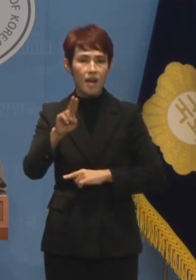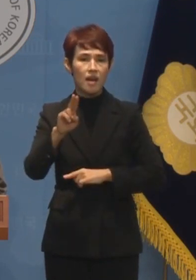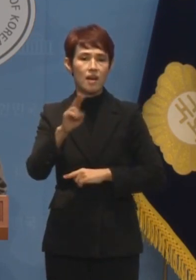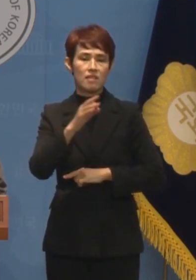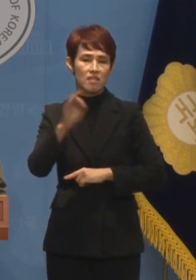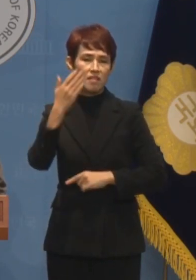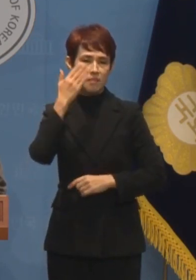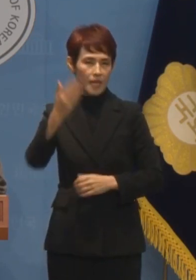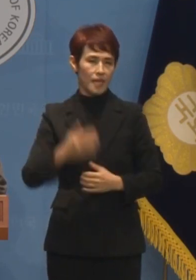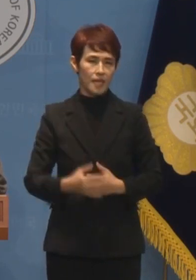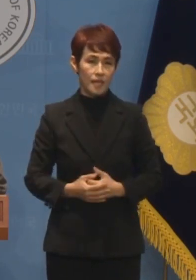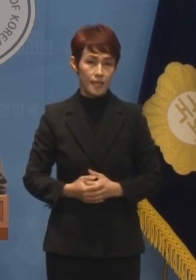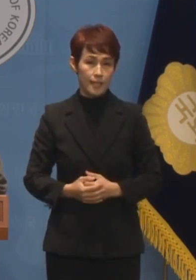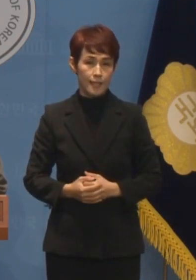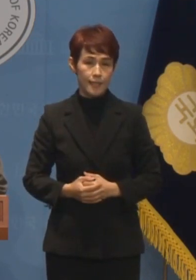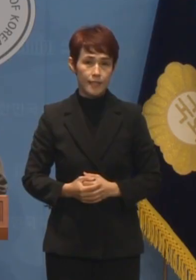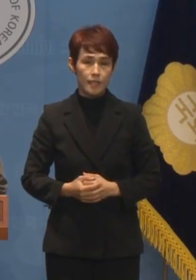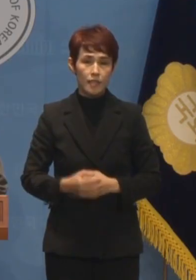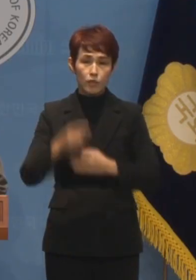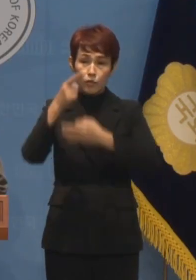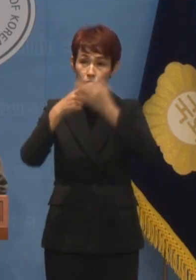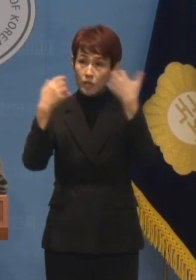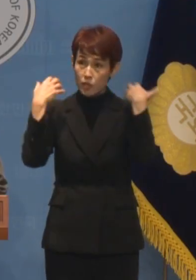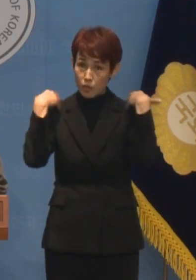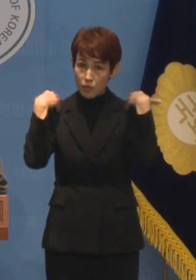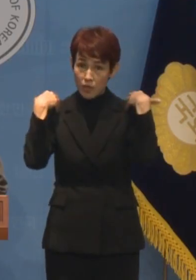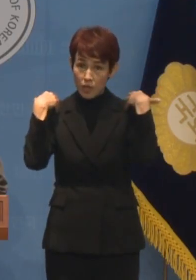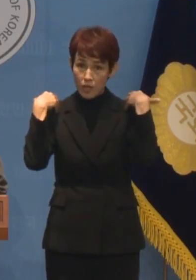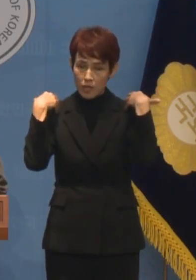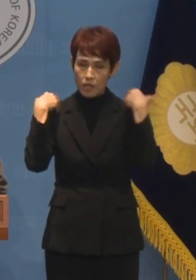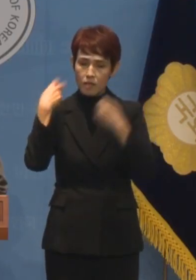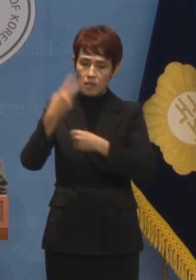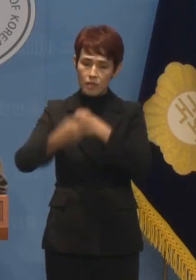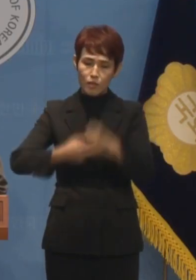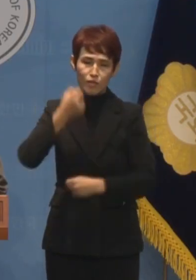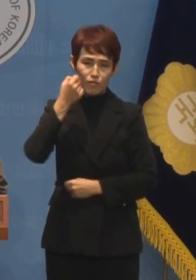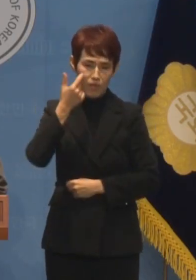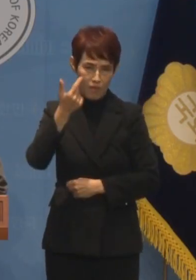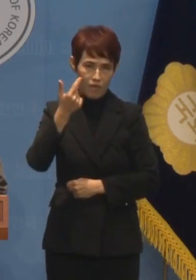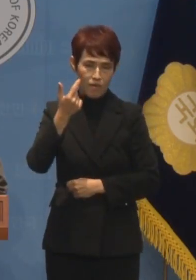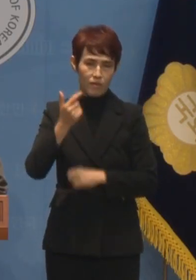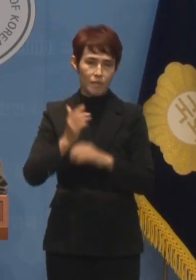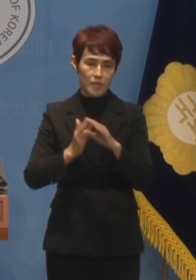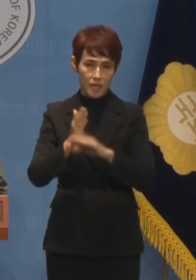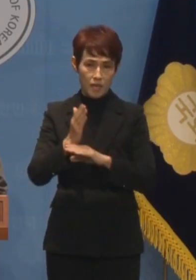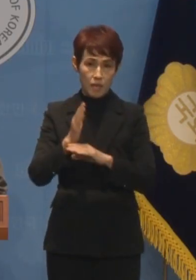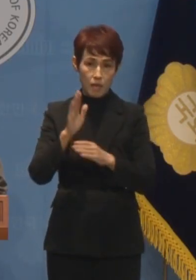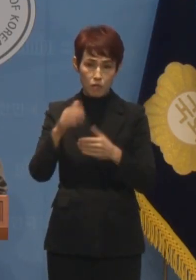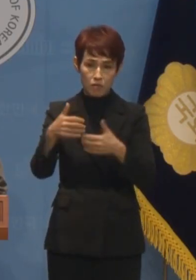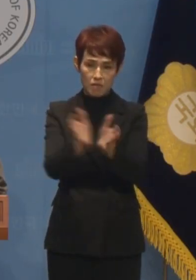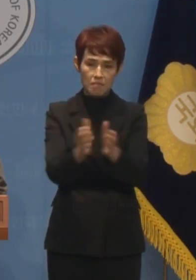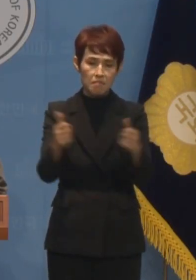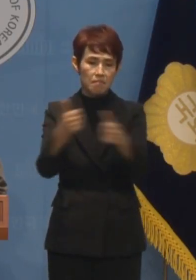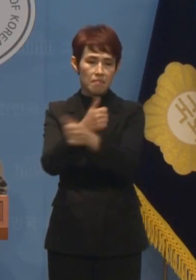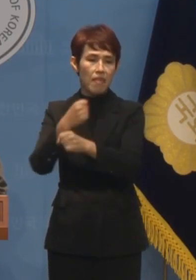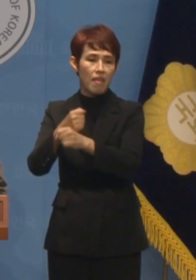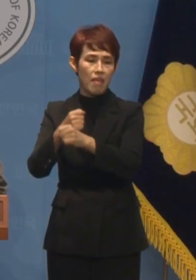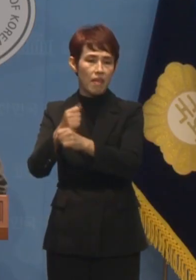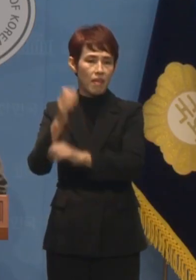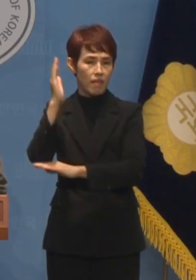것입니다. 윤석열 정부의 임기가 반환점을 지나자 개각설이 떠돌고 있습니다.